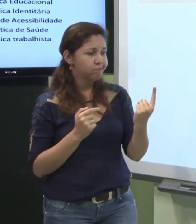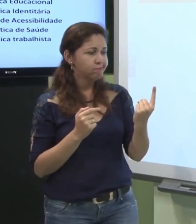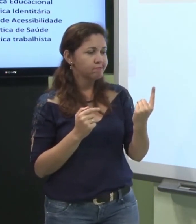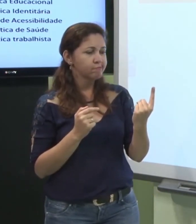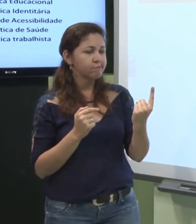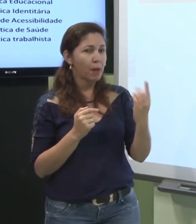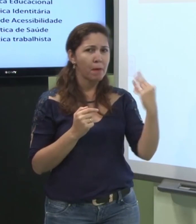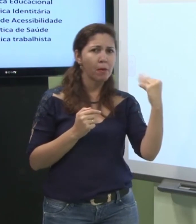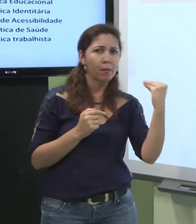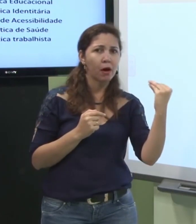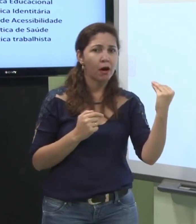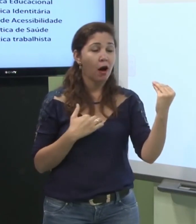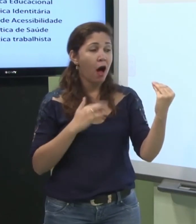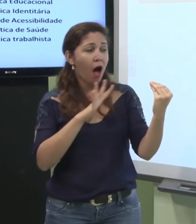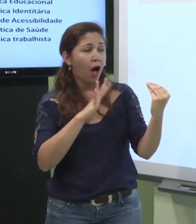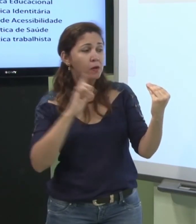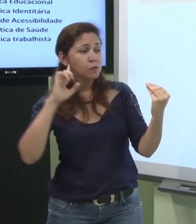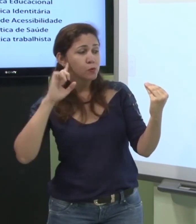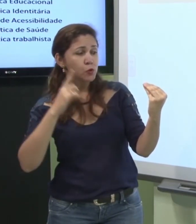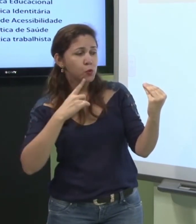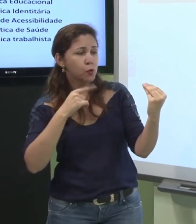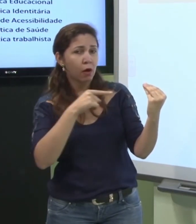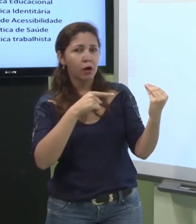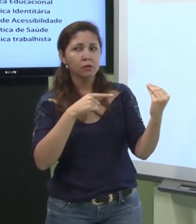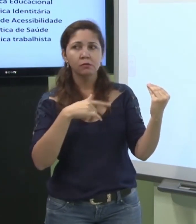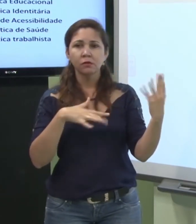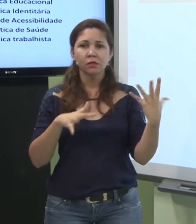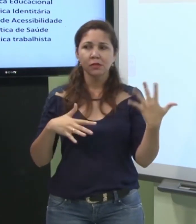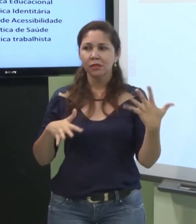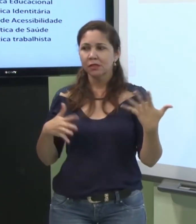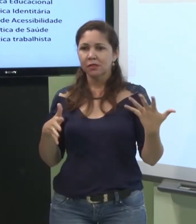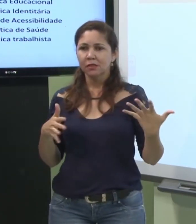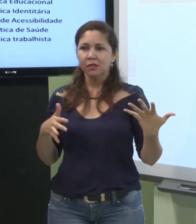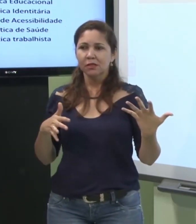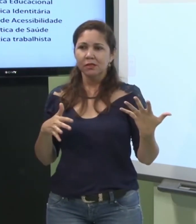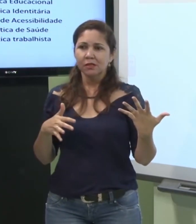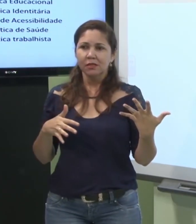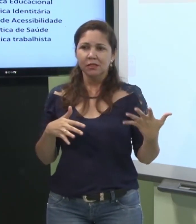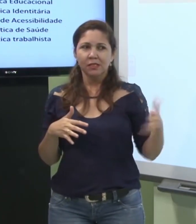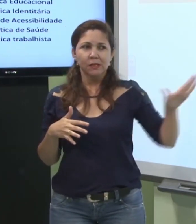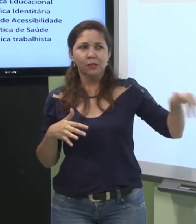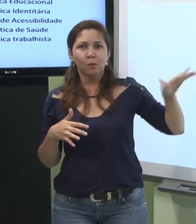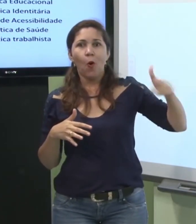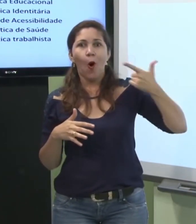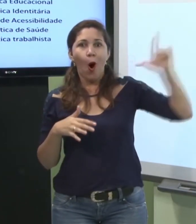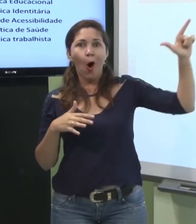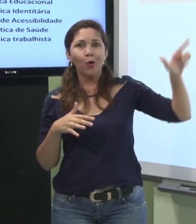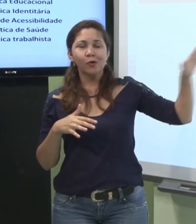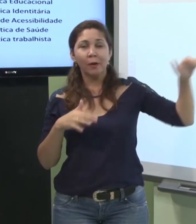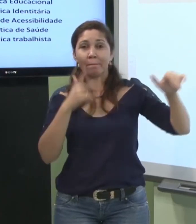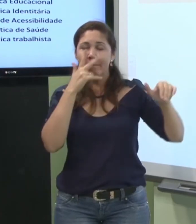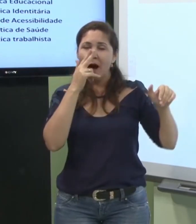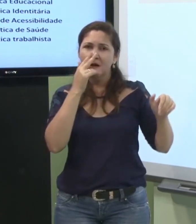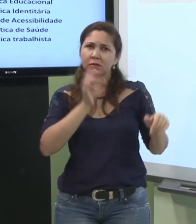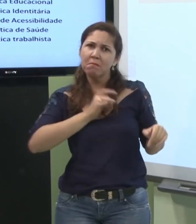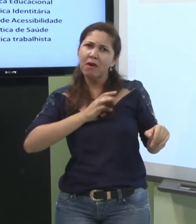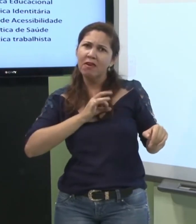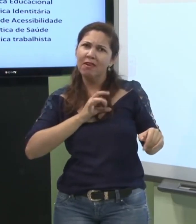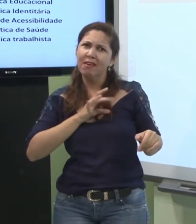ela começa a falar eu sou surdo aí a pessoa fica vai tentar chamar outra pessoa parece que fica com